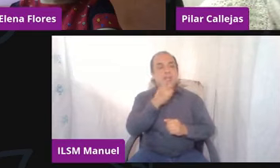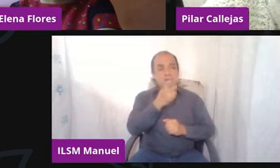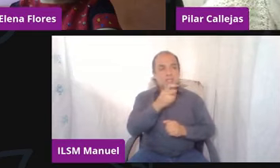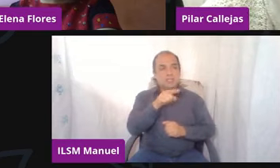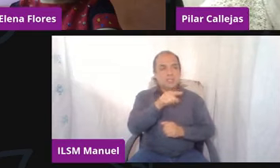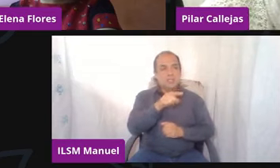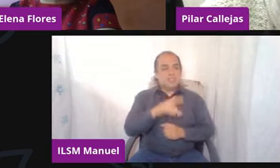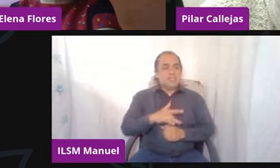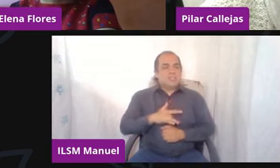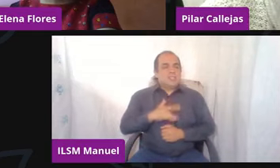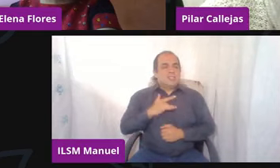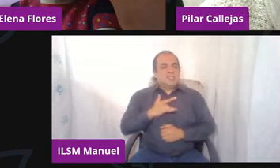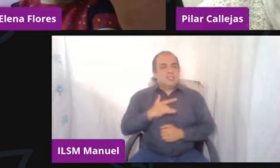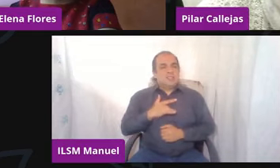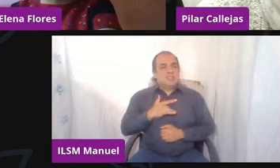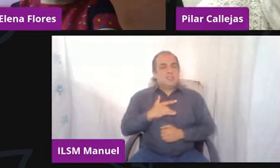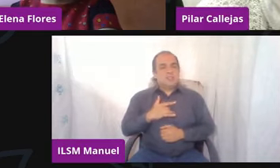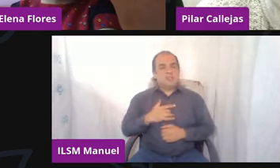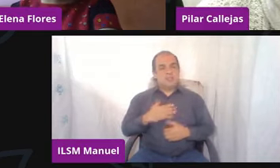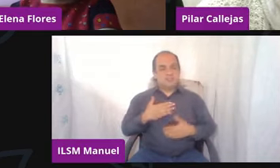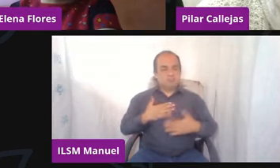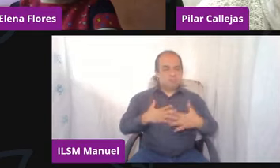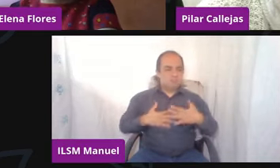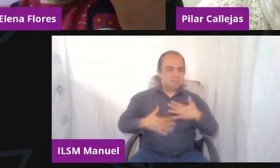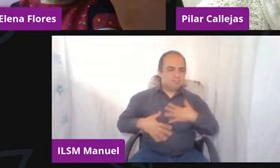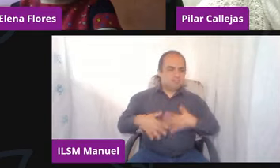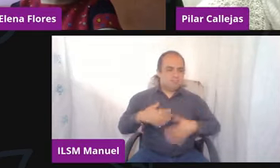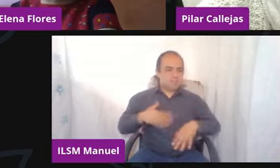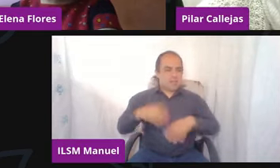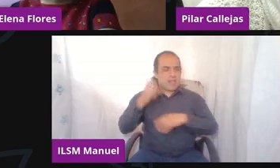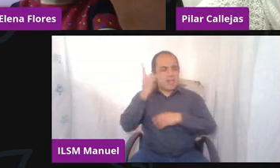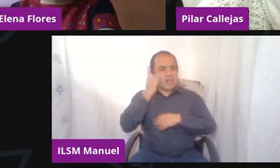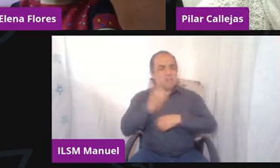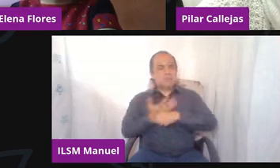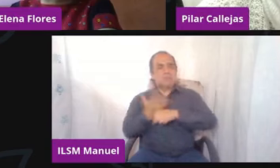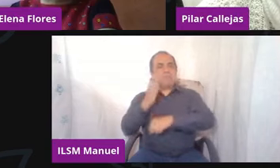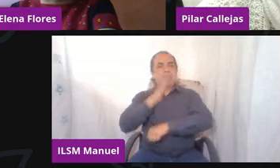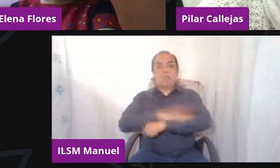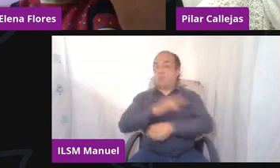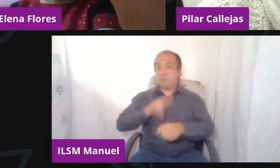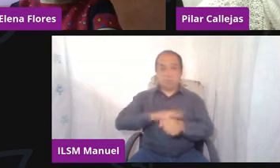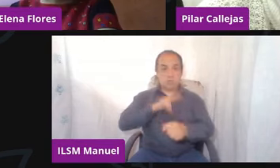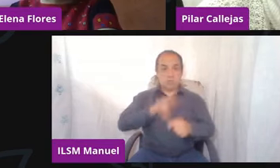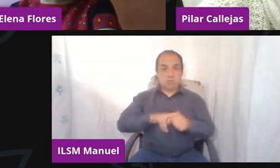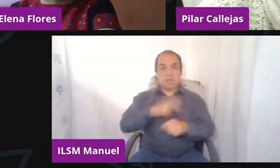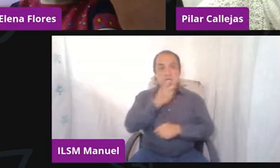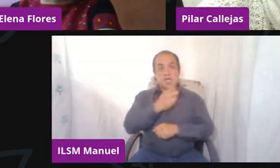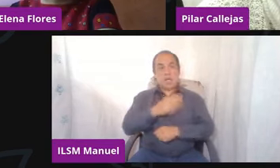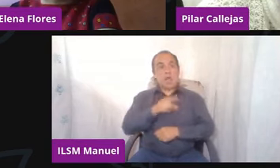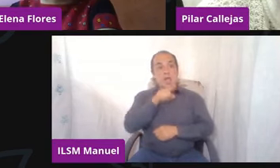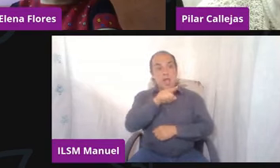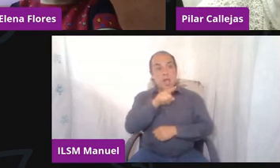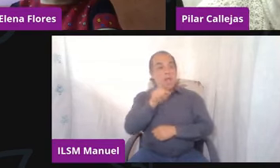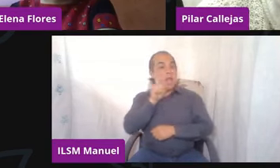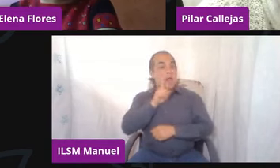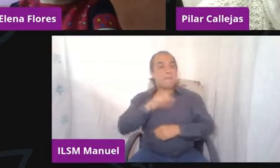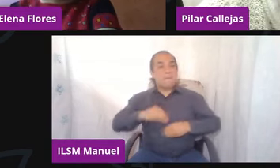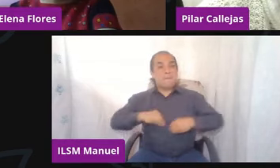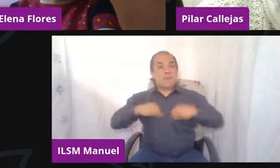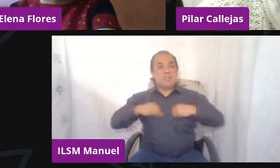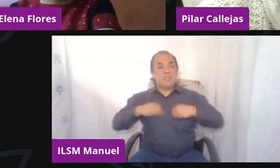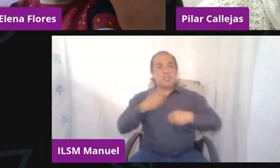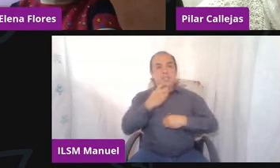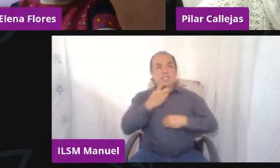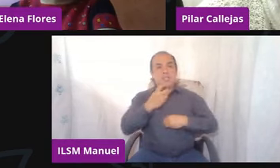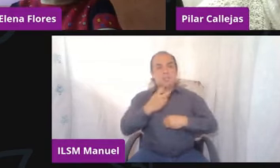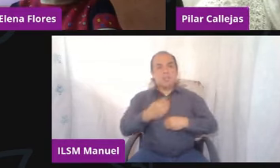el día ya no es normal y esto que pasó esta persona de alguna manera es un evento traumático,